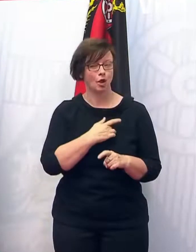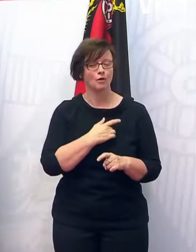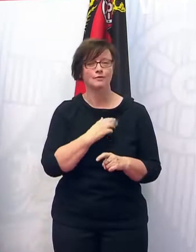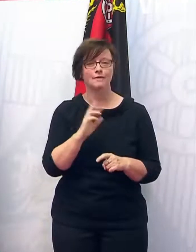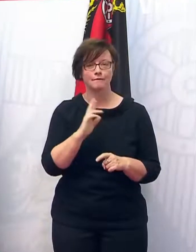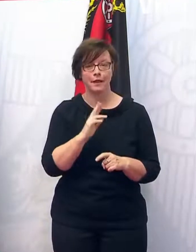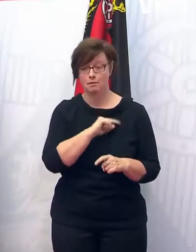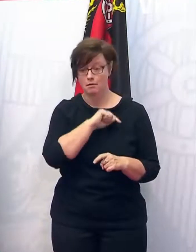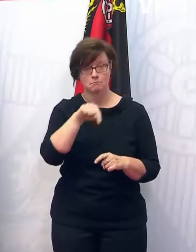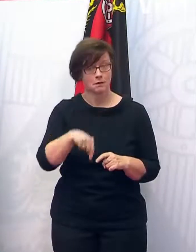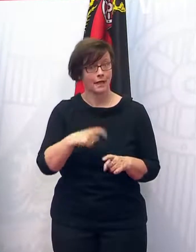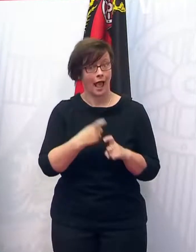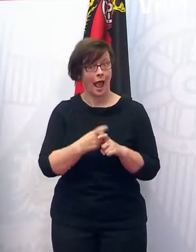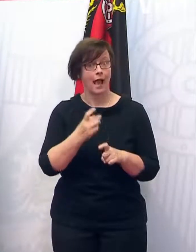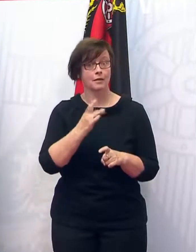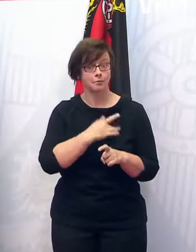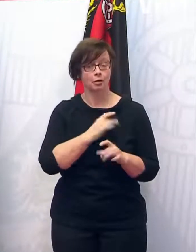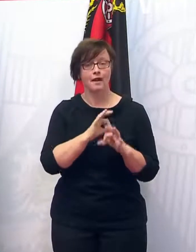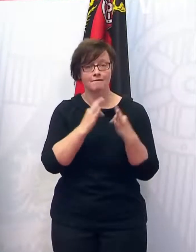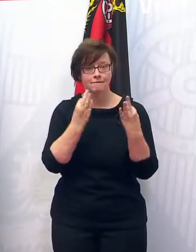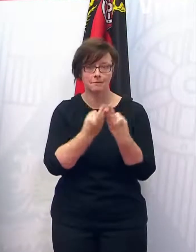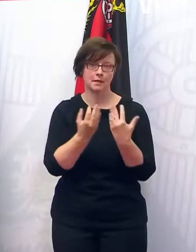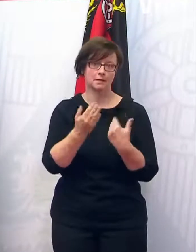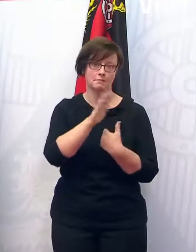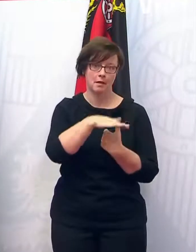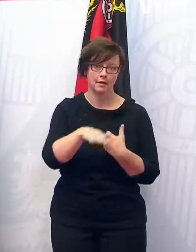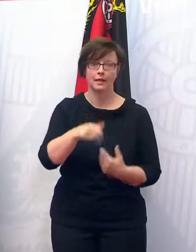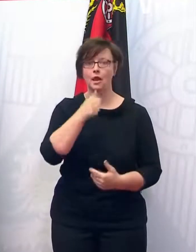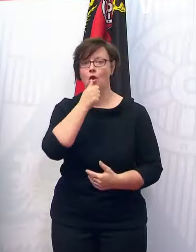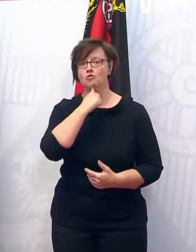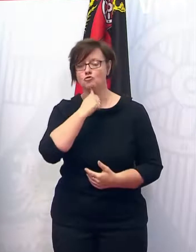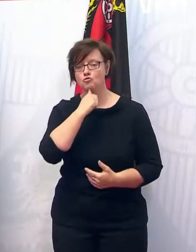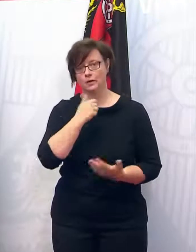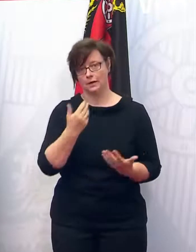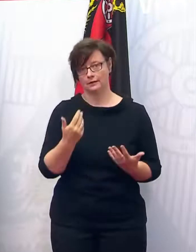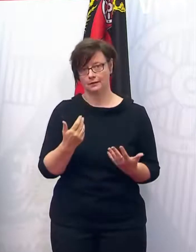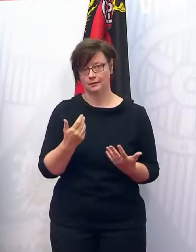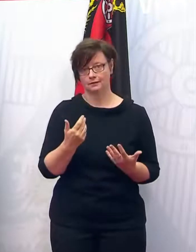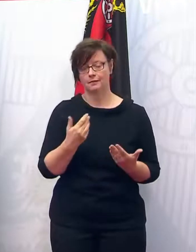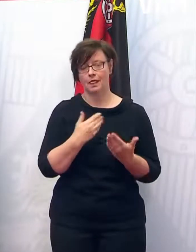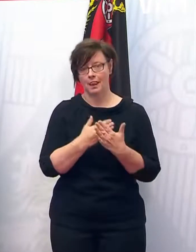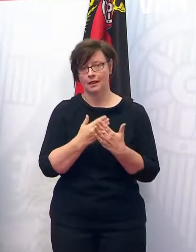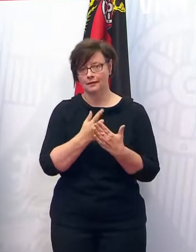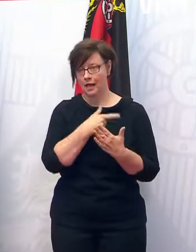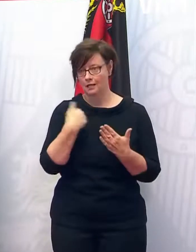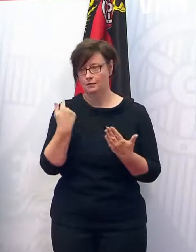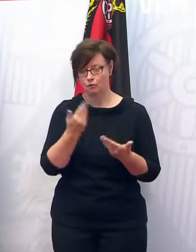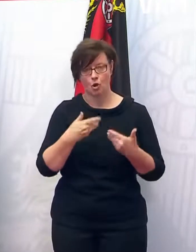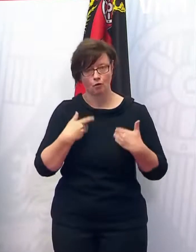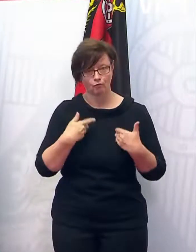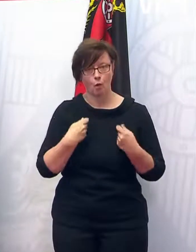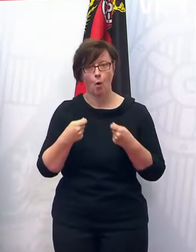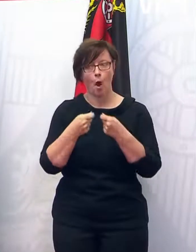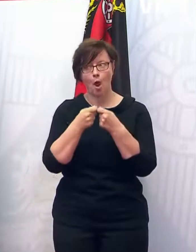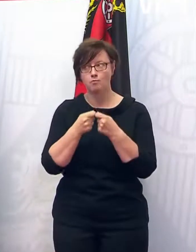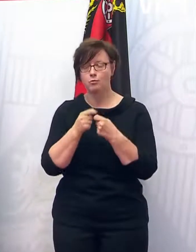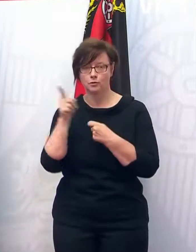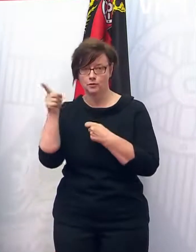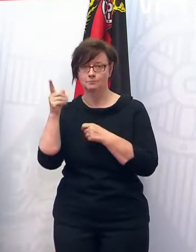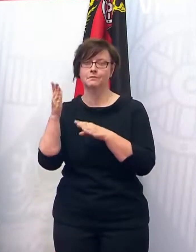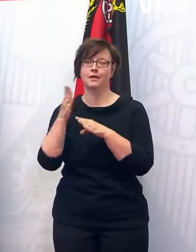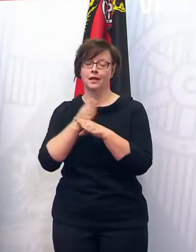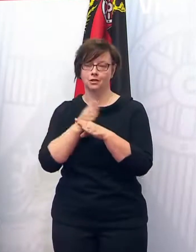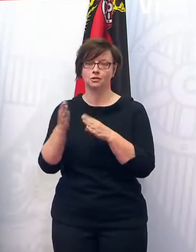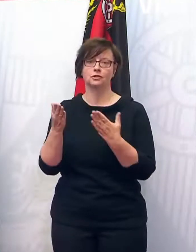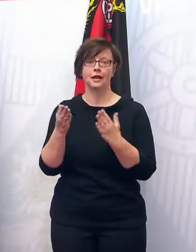Zeit und immer noch ist, das sind die Familien, das sind die Kinder, das sind die Jugendlichen. Und deshalb waren wir und sind wir sehr froh, dass der Bund sich entschieden hat,